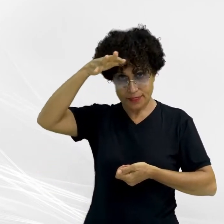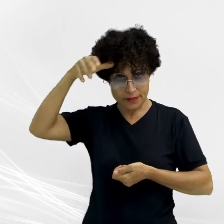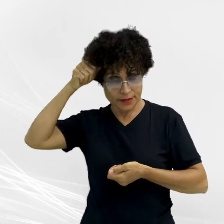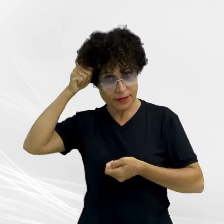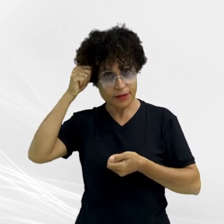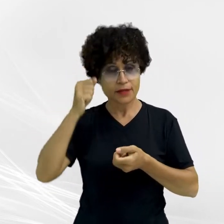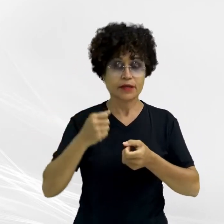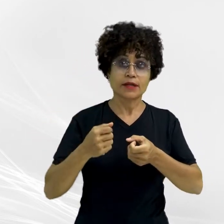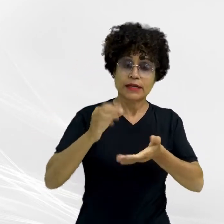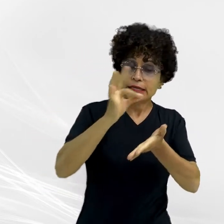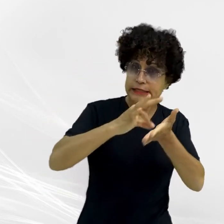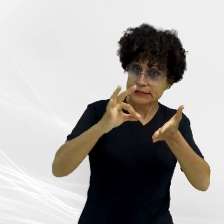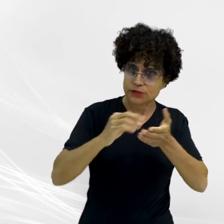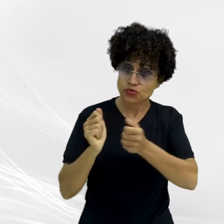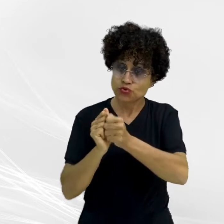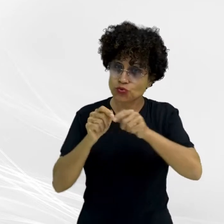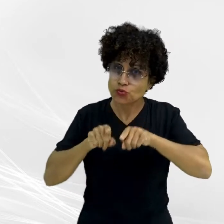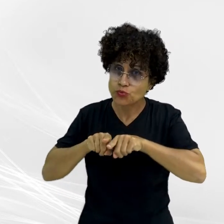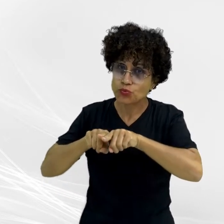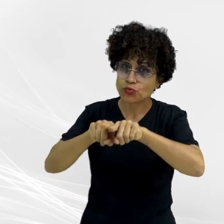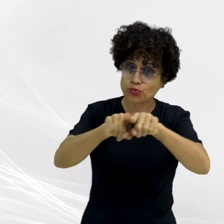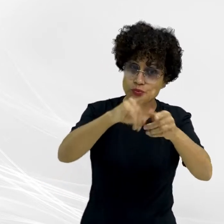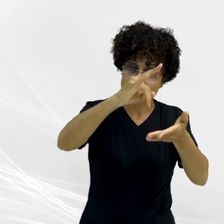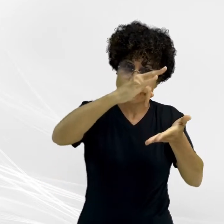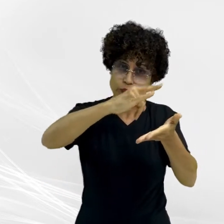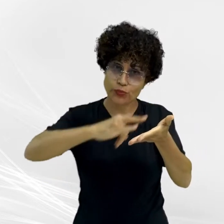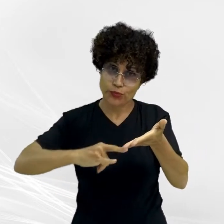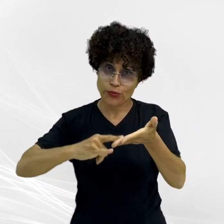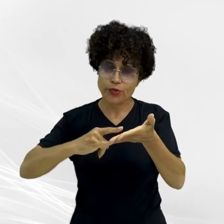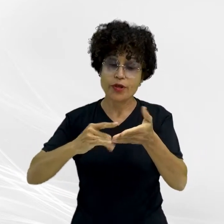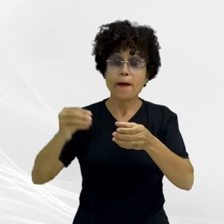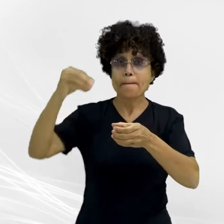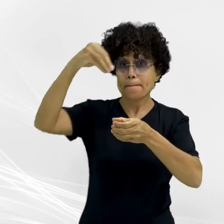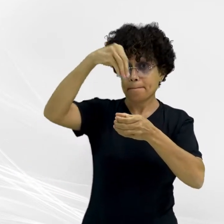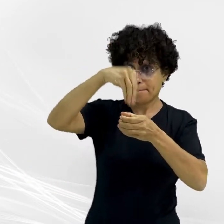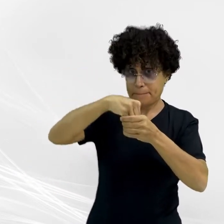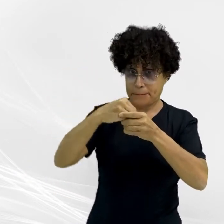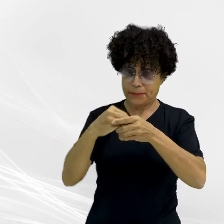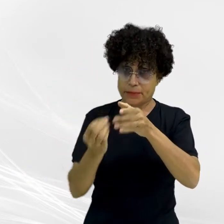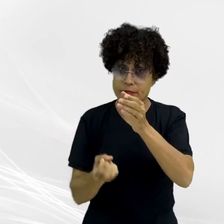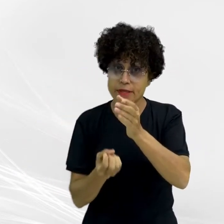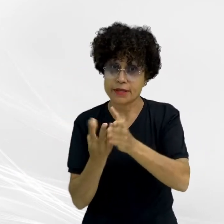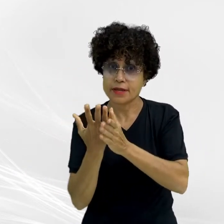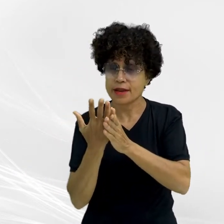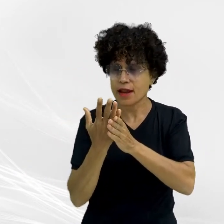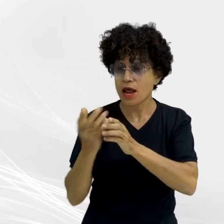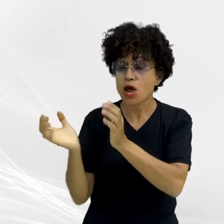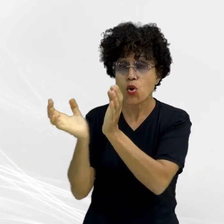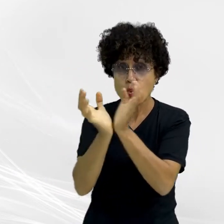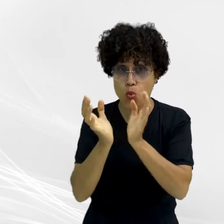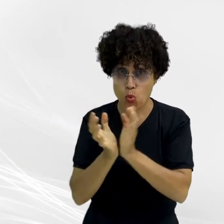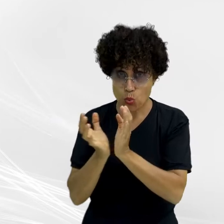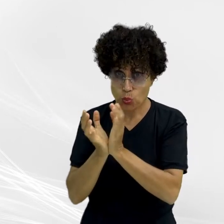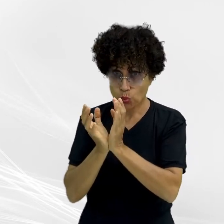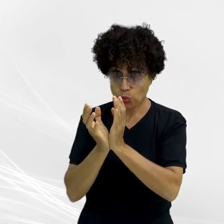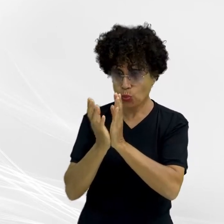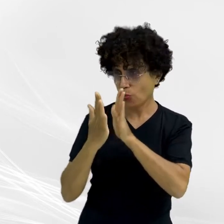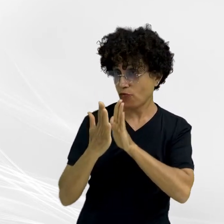assinou, junto aos demais parceiros da iniciativa, Termo de Cooperação Técnica para a Implantação de Rede de Enfrentamento à Violência